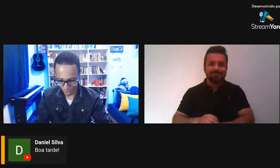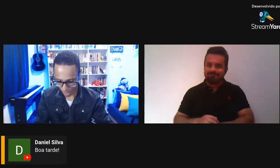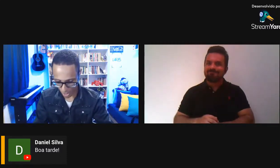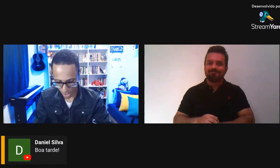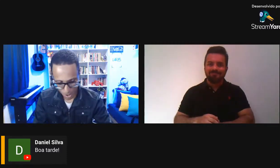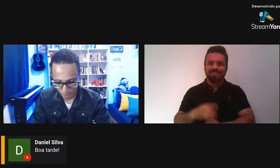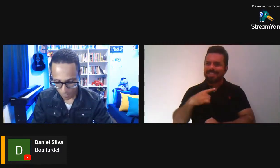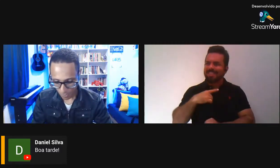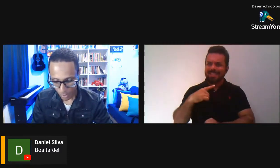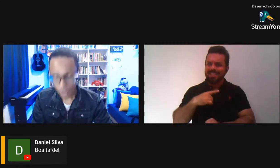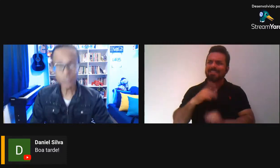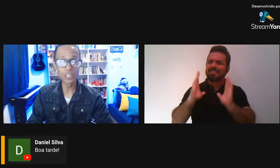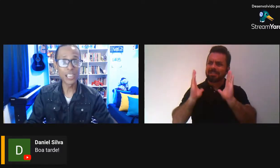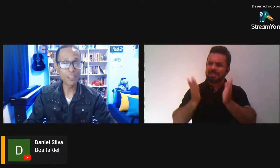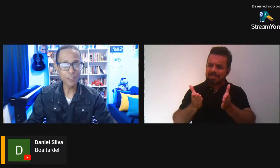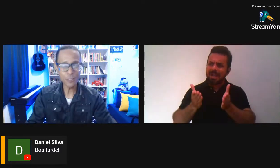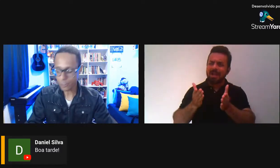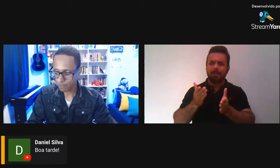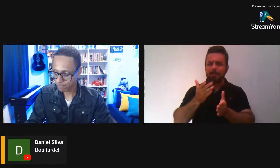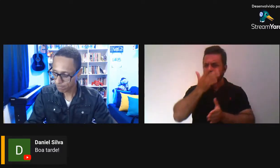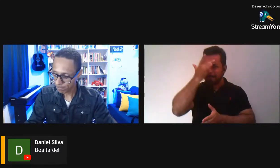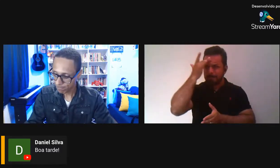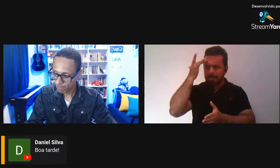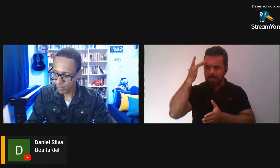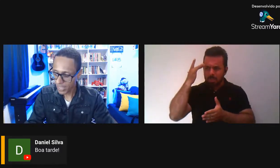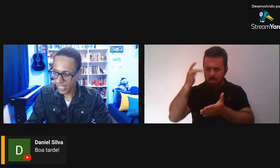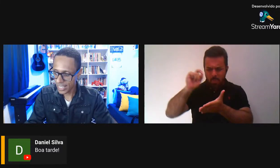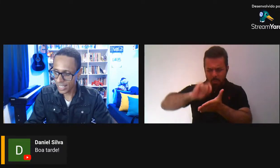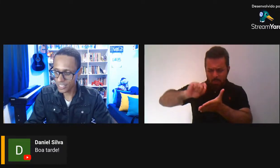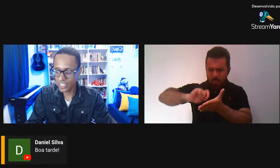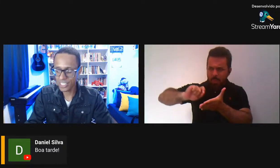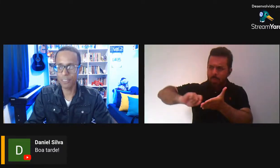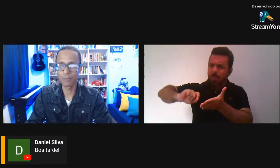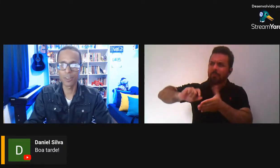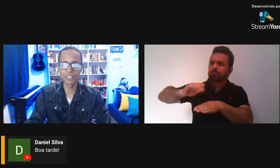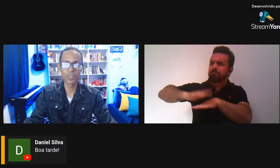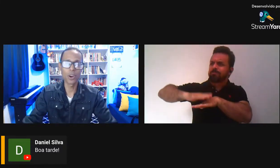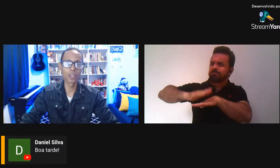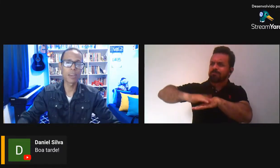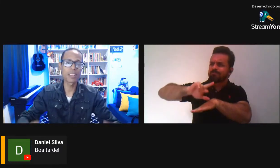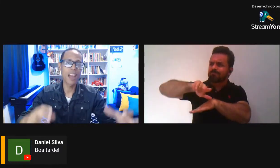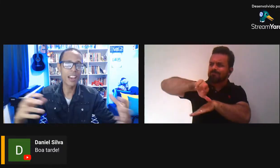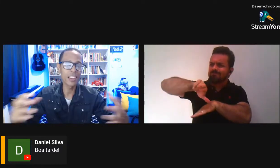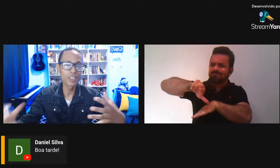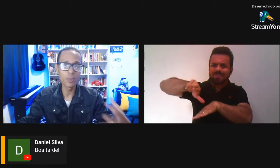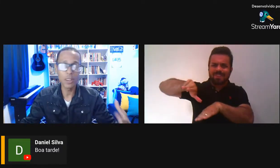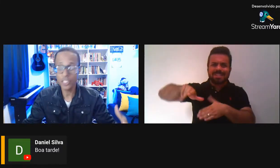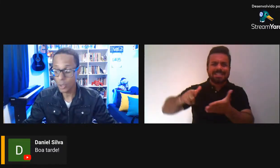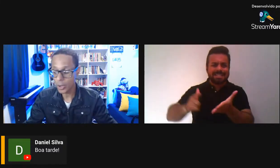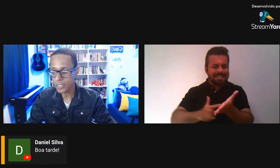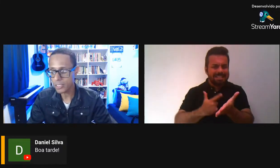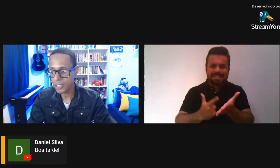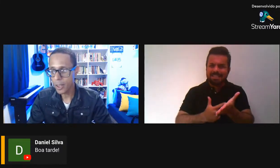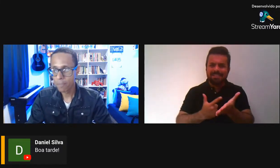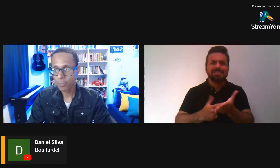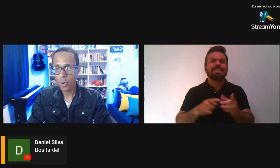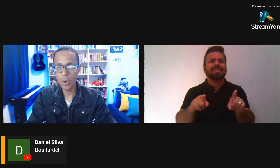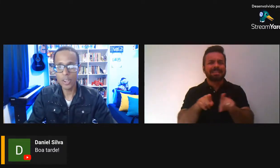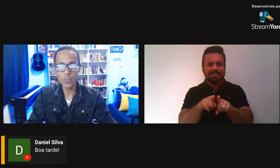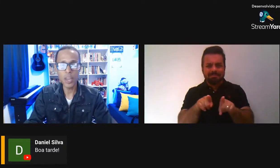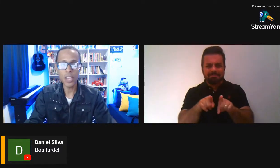muitos, muitos, muitos livros. e a gente estava trocando uma ideia aqui nos bastidores